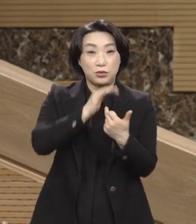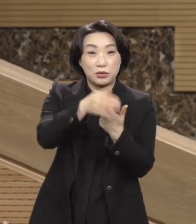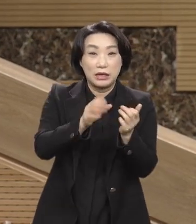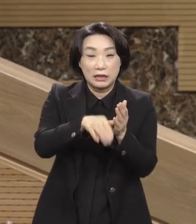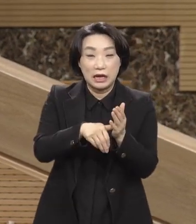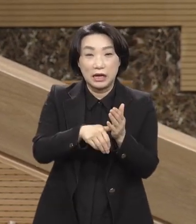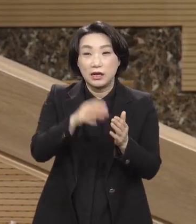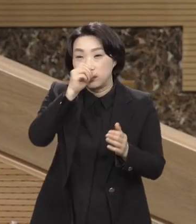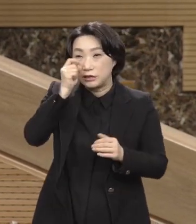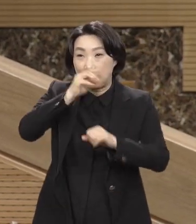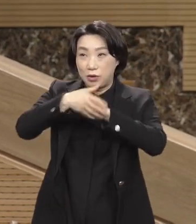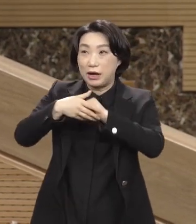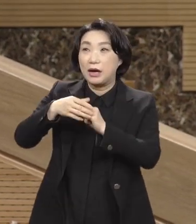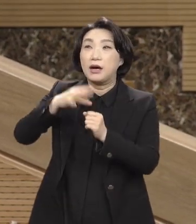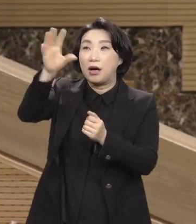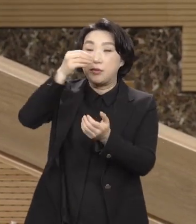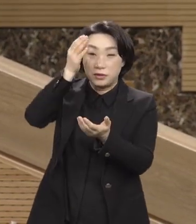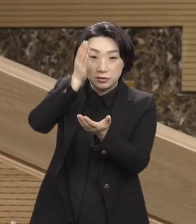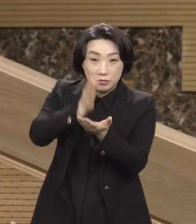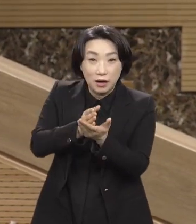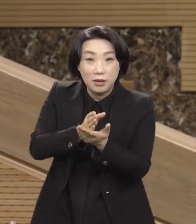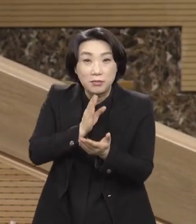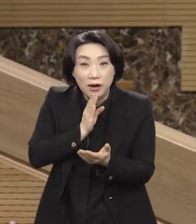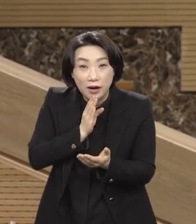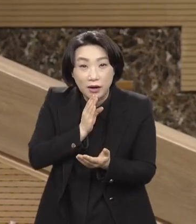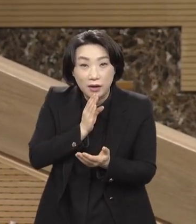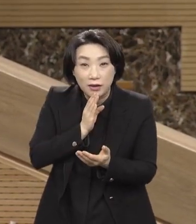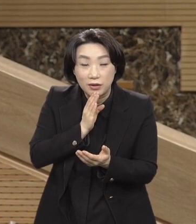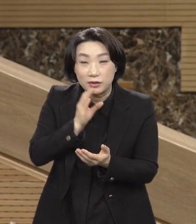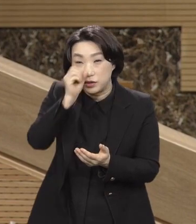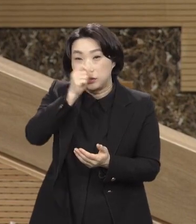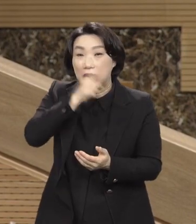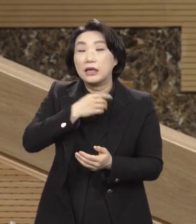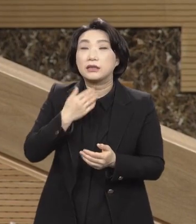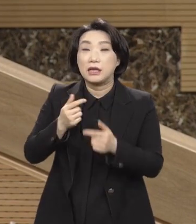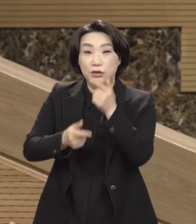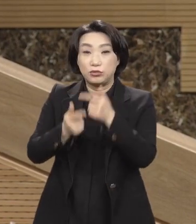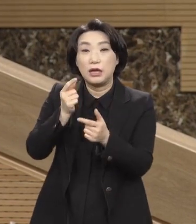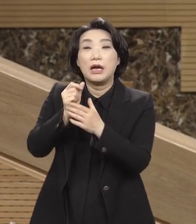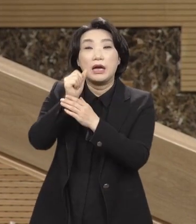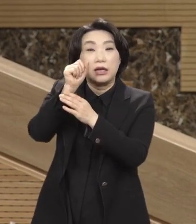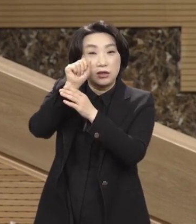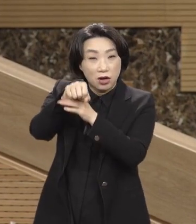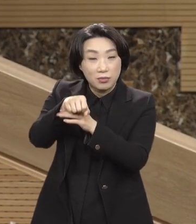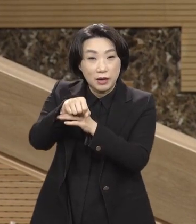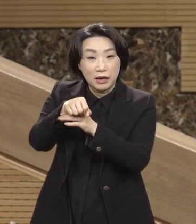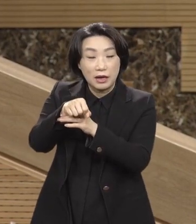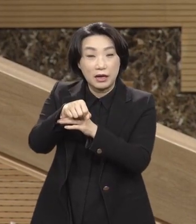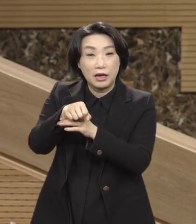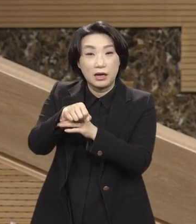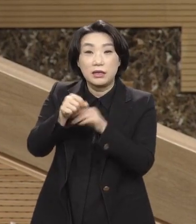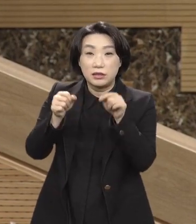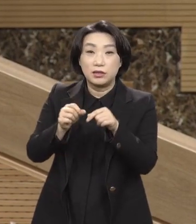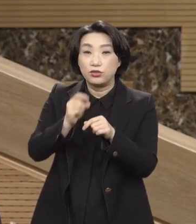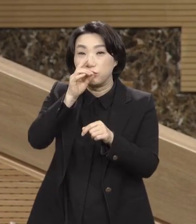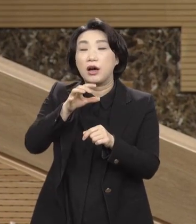마라. 뭘 소냐거라는 실관은 먹지마. 중앙 동산에 있거. 그런데